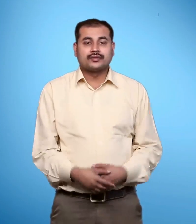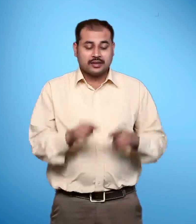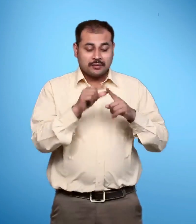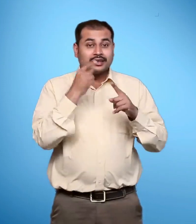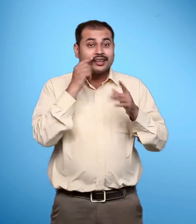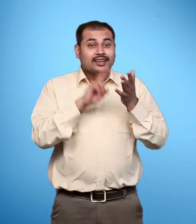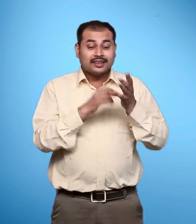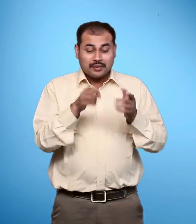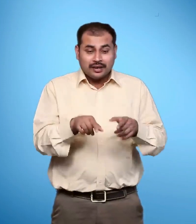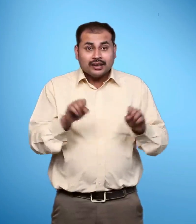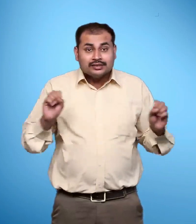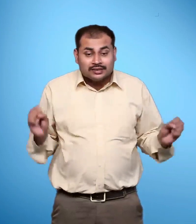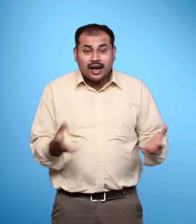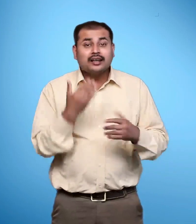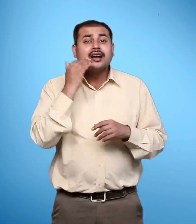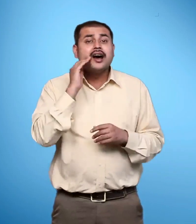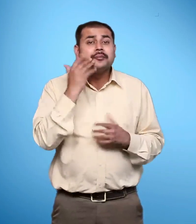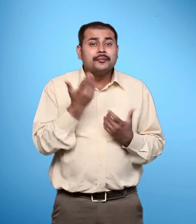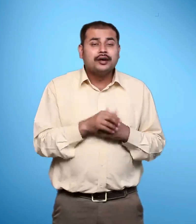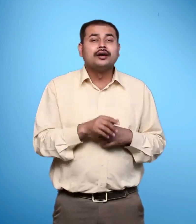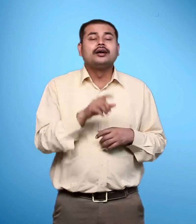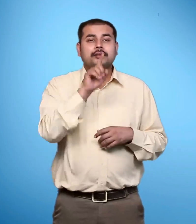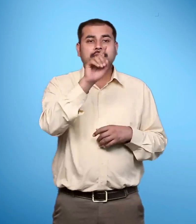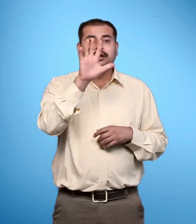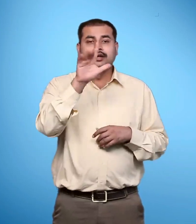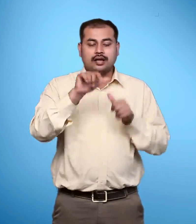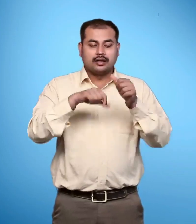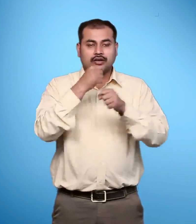पिन कोड की शुरूआत 15 अगस्त 1972 को